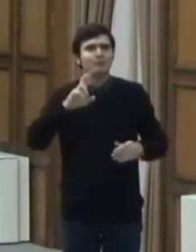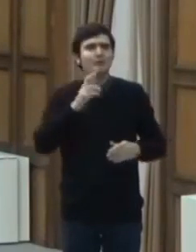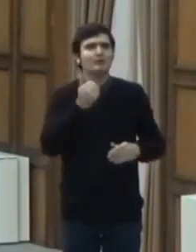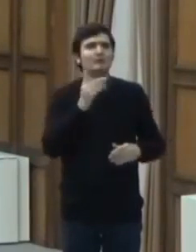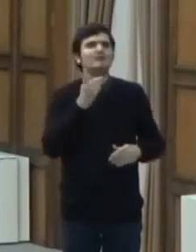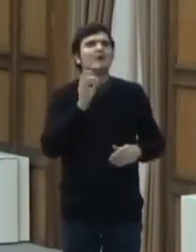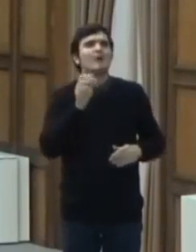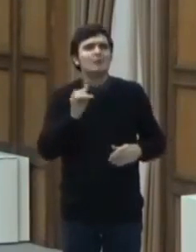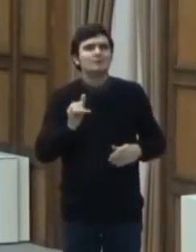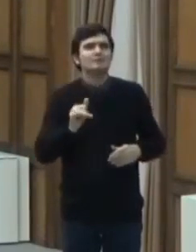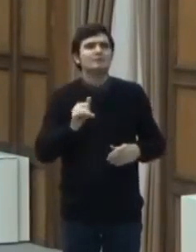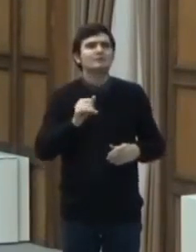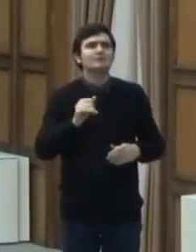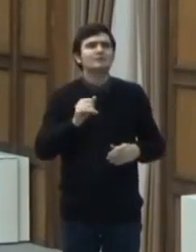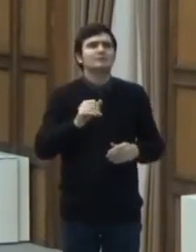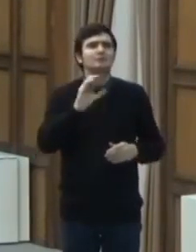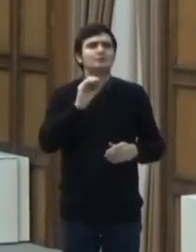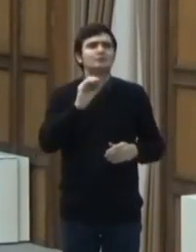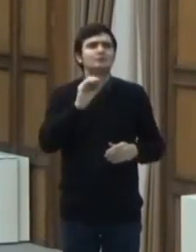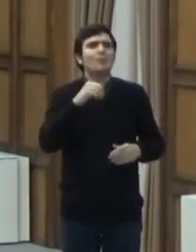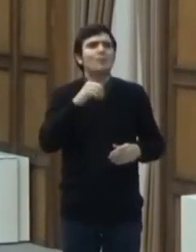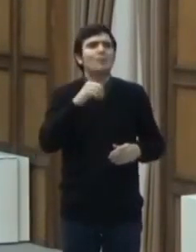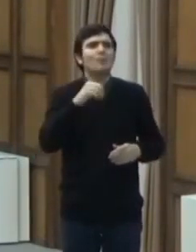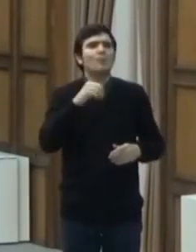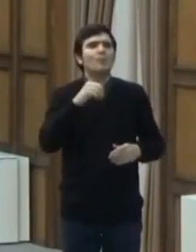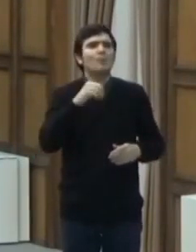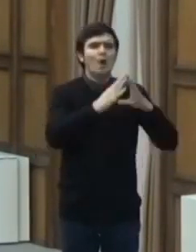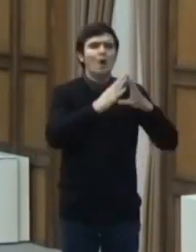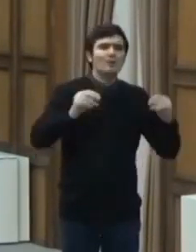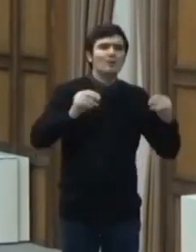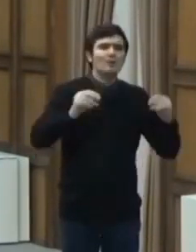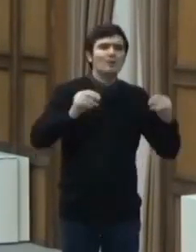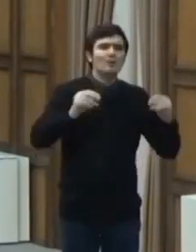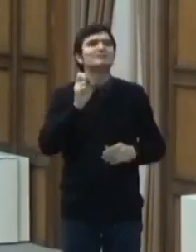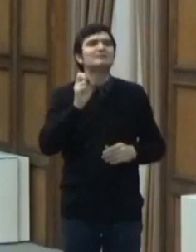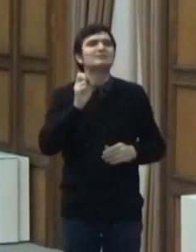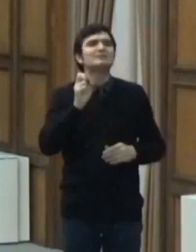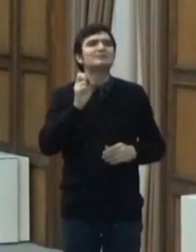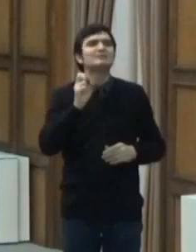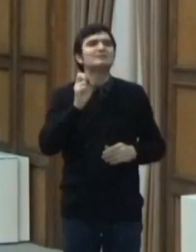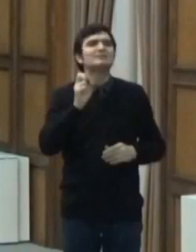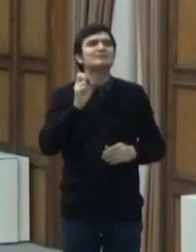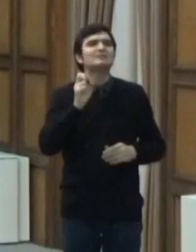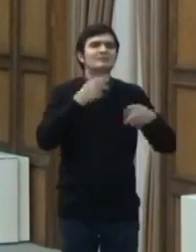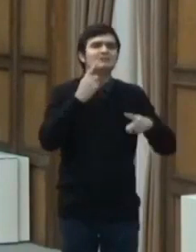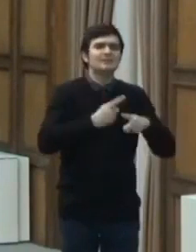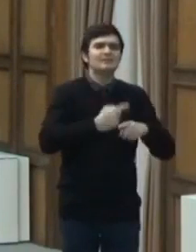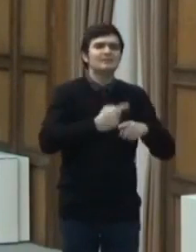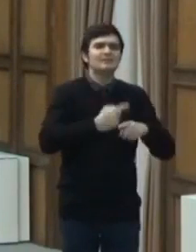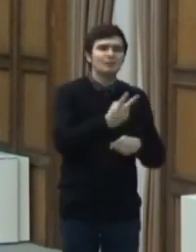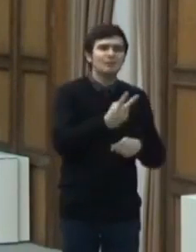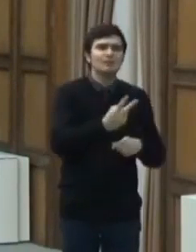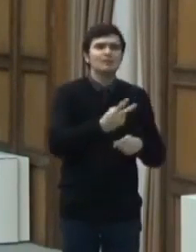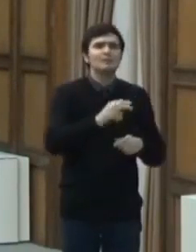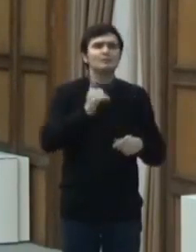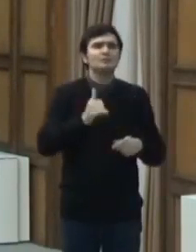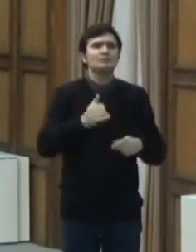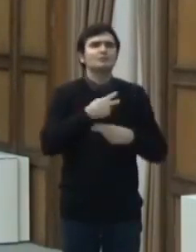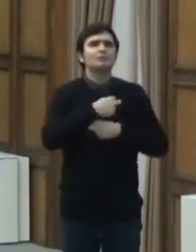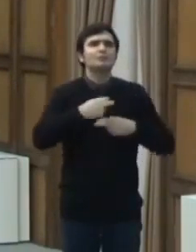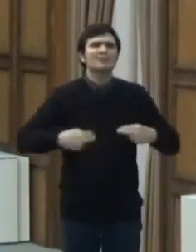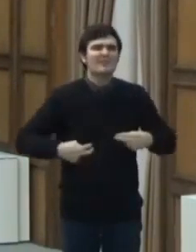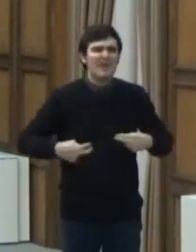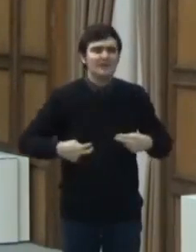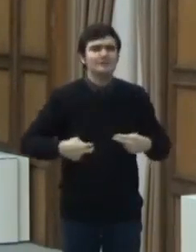Oancea, județul Galaț. La frontiera română-sârbă, porțile de fier 2, județul Mehedinț, Drobetă, turnul severin,